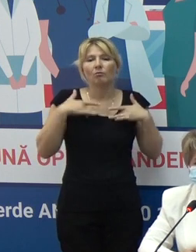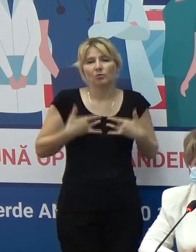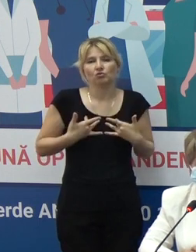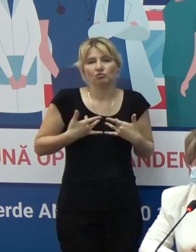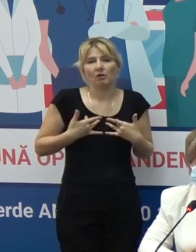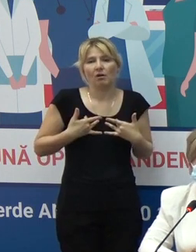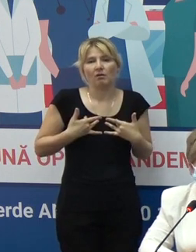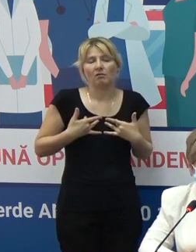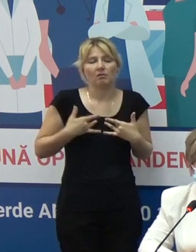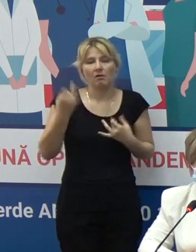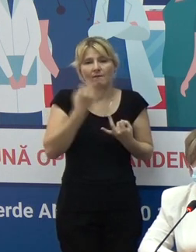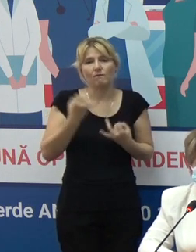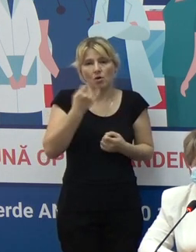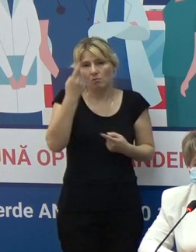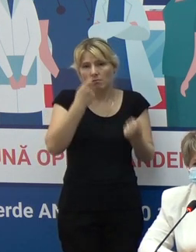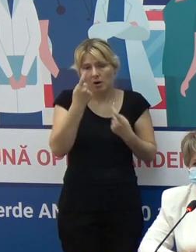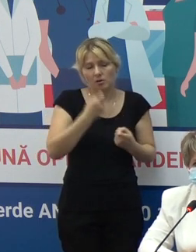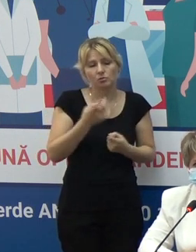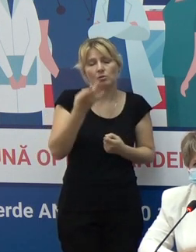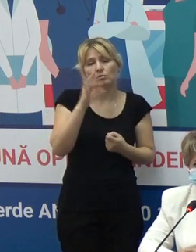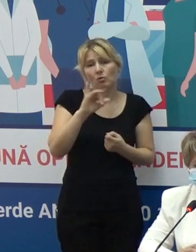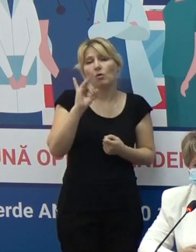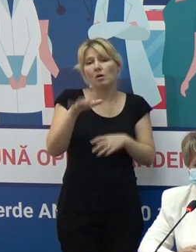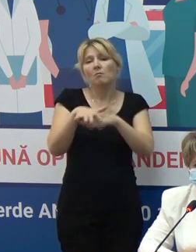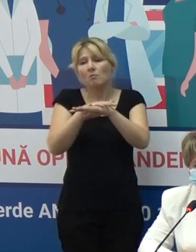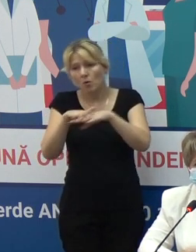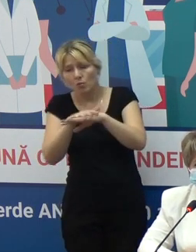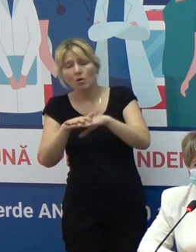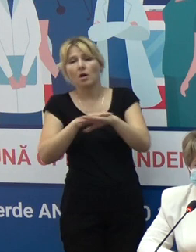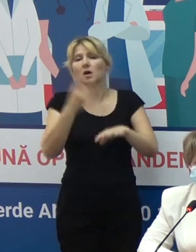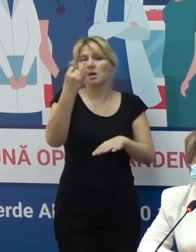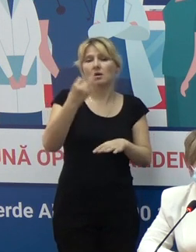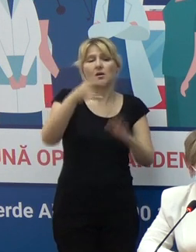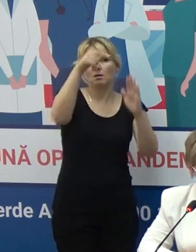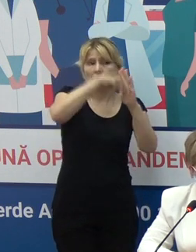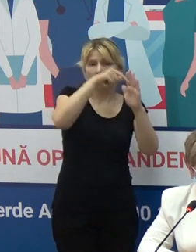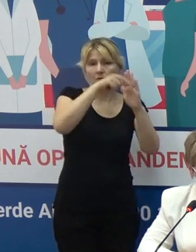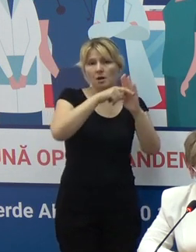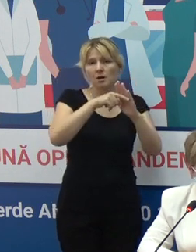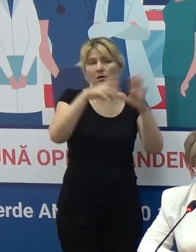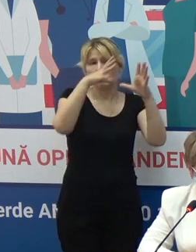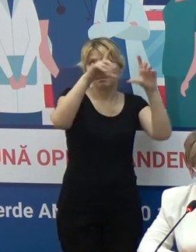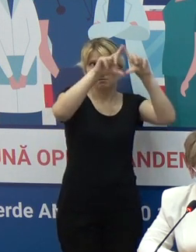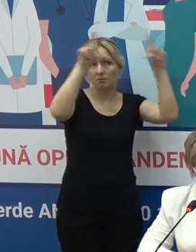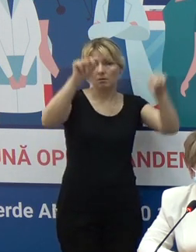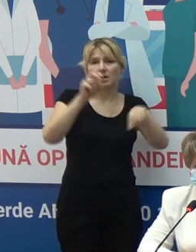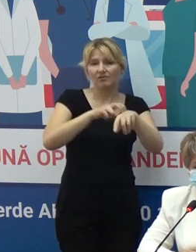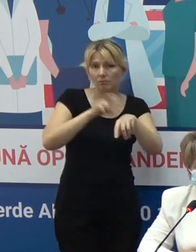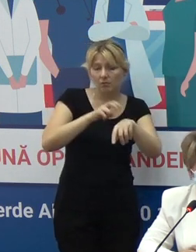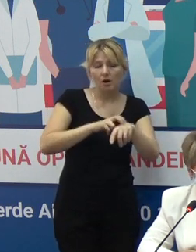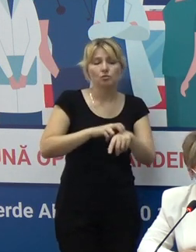în populație, dar și în sistemul nostru medical, că se va mobiliza mai activ și cu